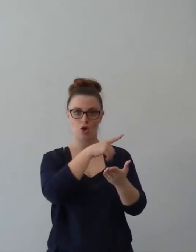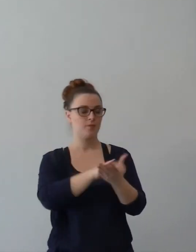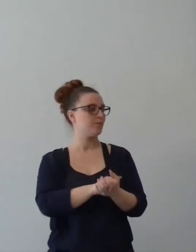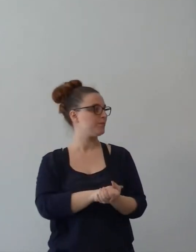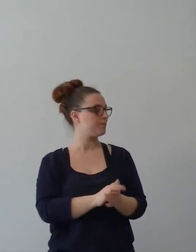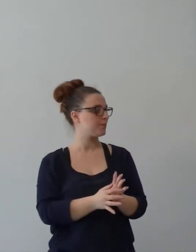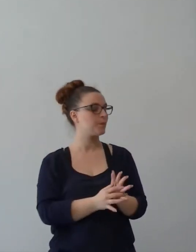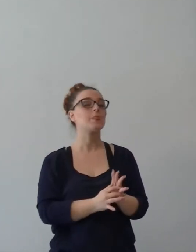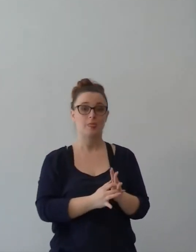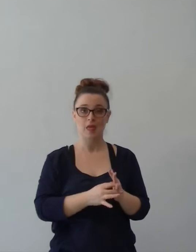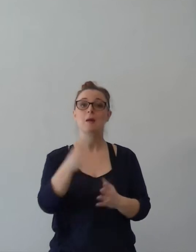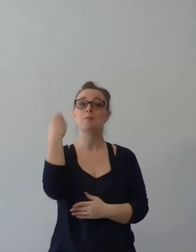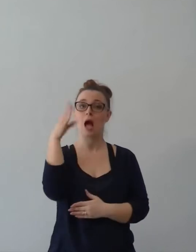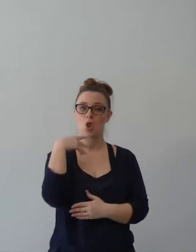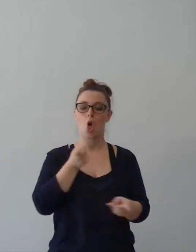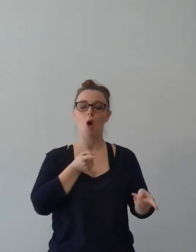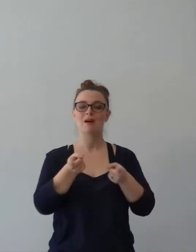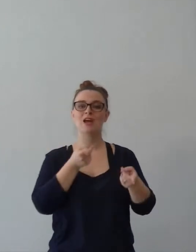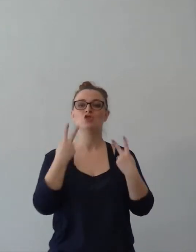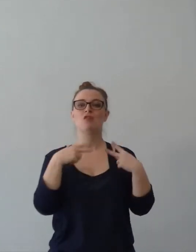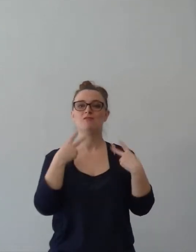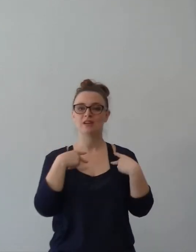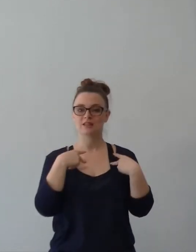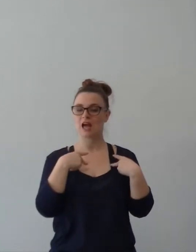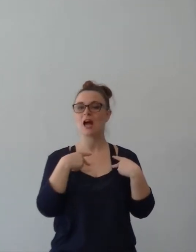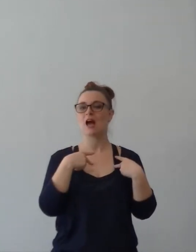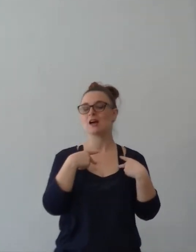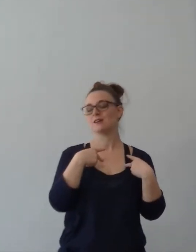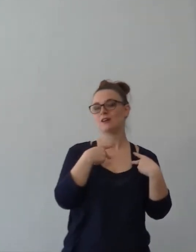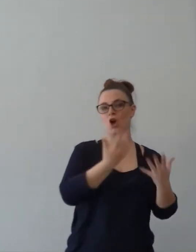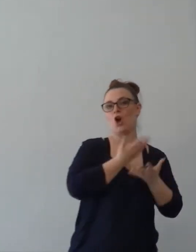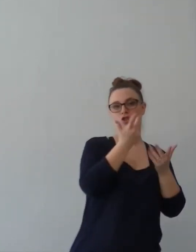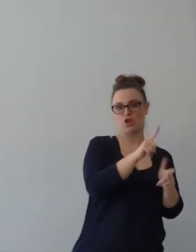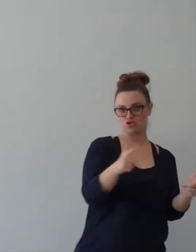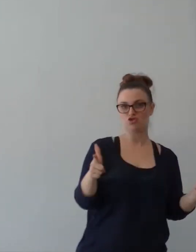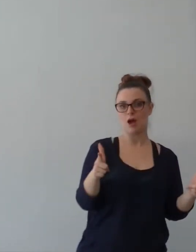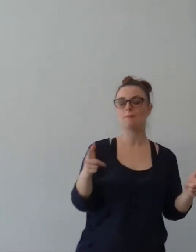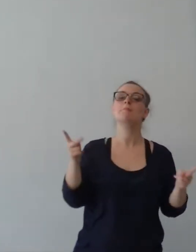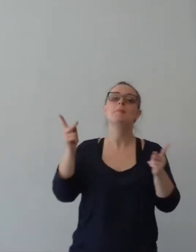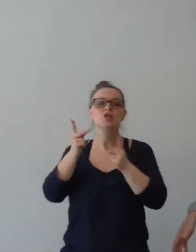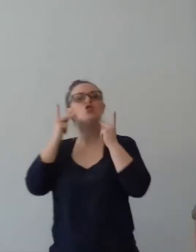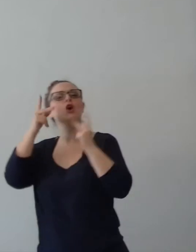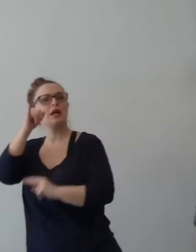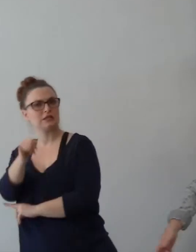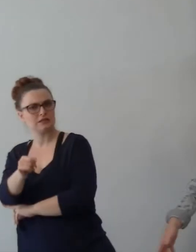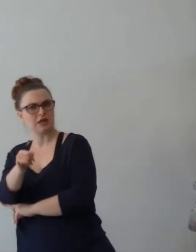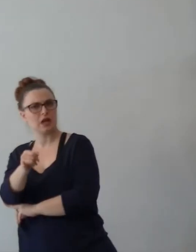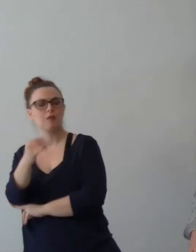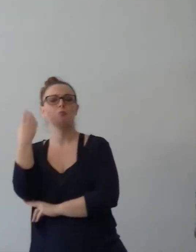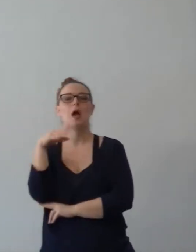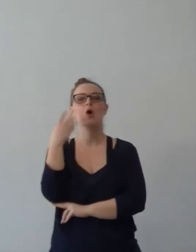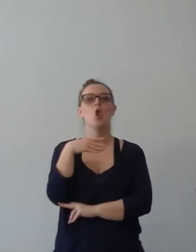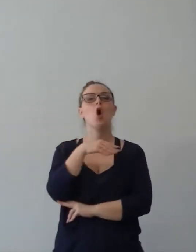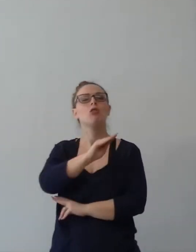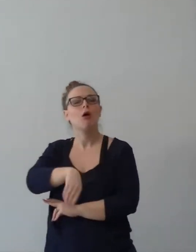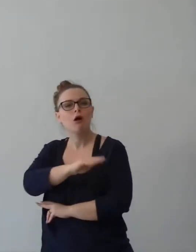gioia? Era in uno dei vari momenti dove Paolo era prigioniero, incatenato fianco